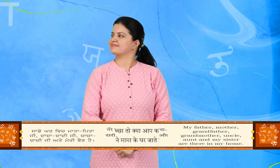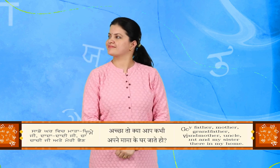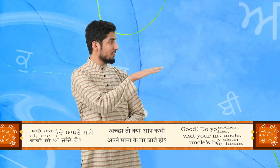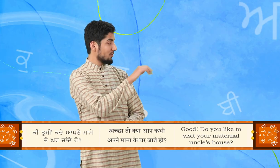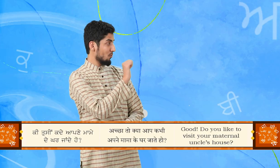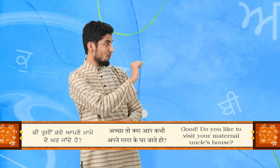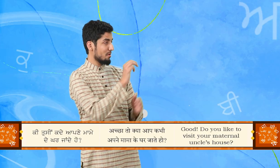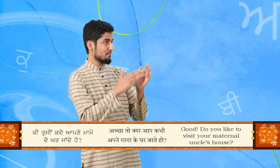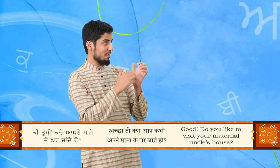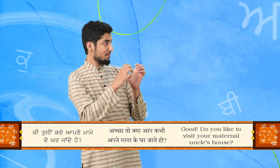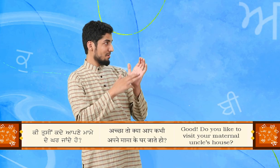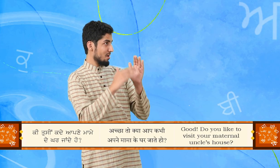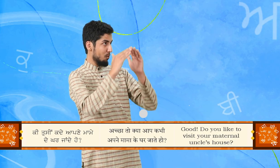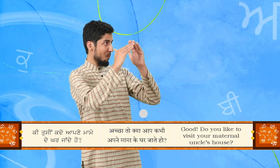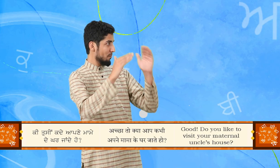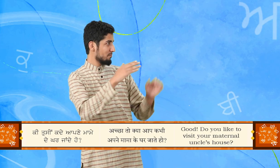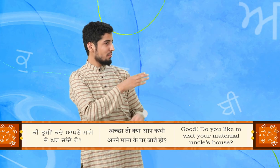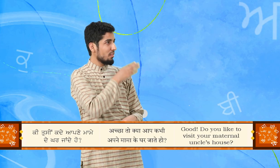की तुस्सी केदे अपने मामे दे कर जानदे हो?